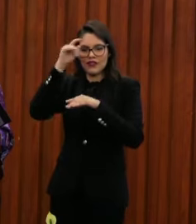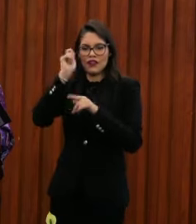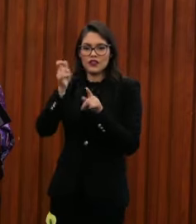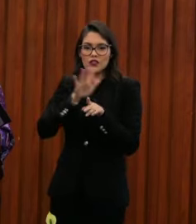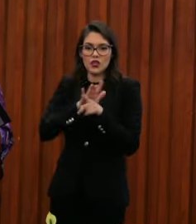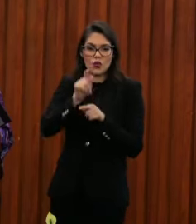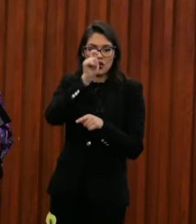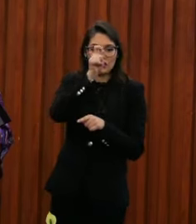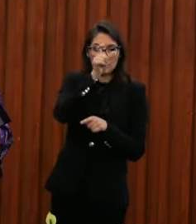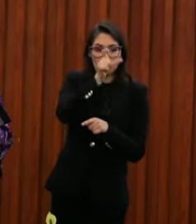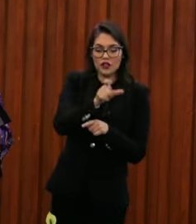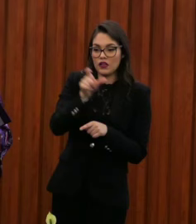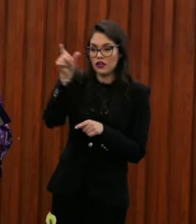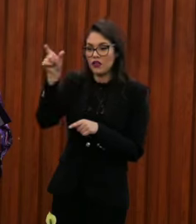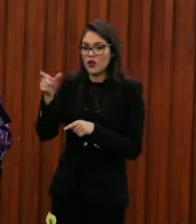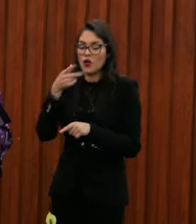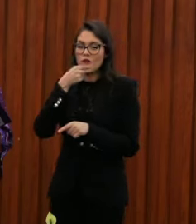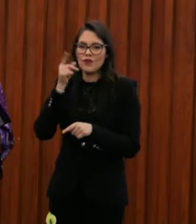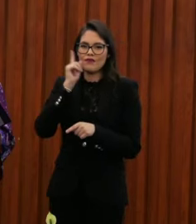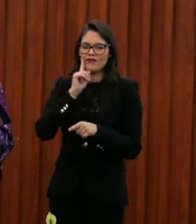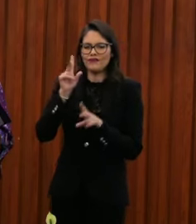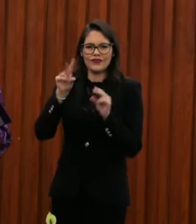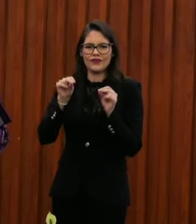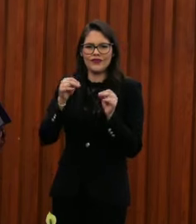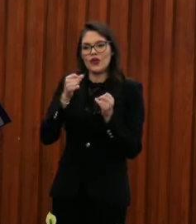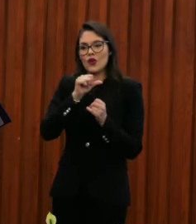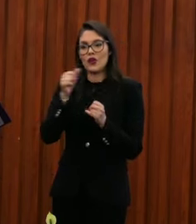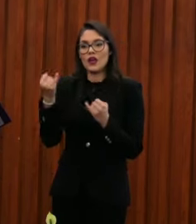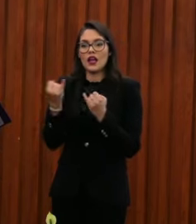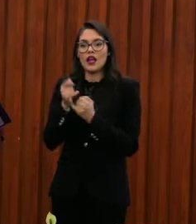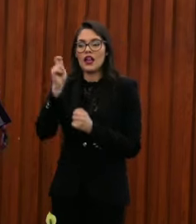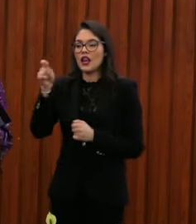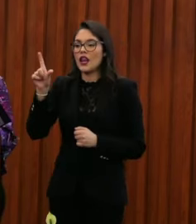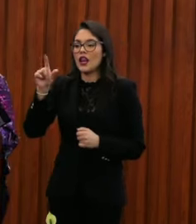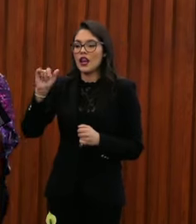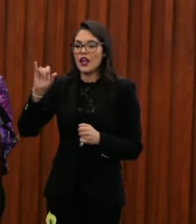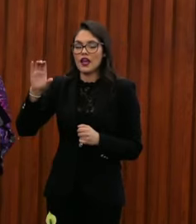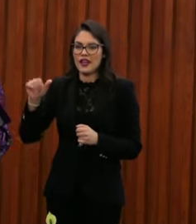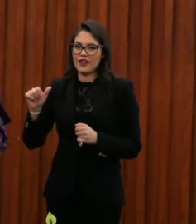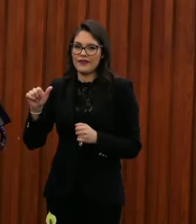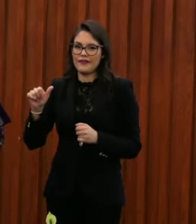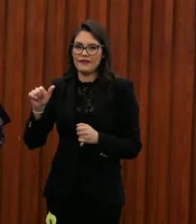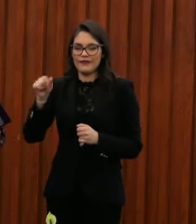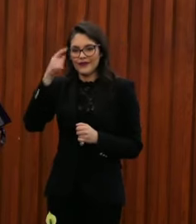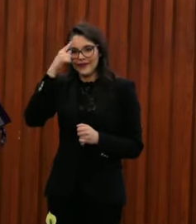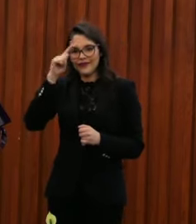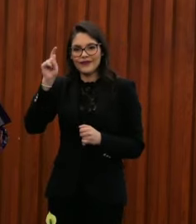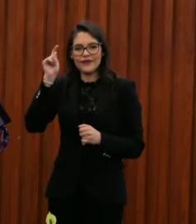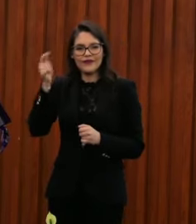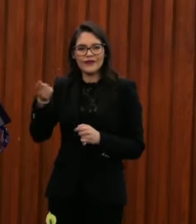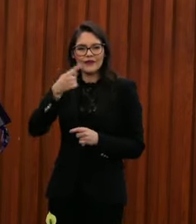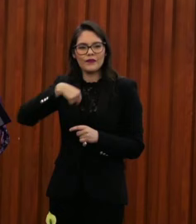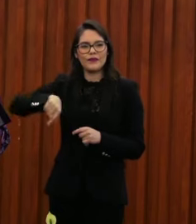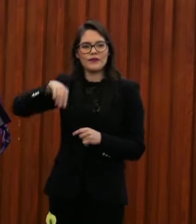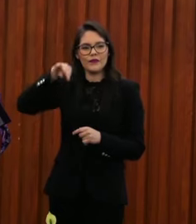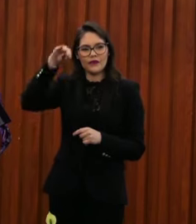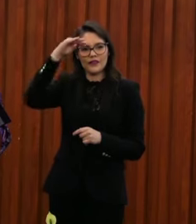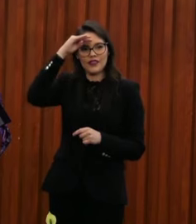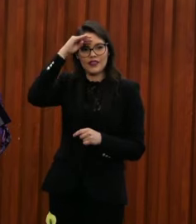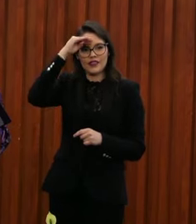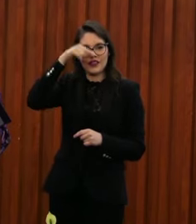género, laica. Y en ese embate que pensábamos que